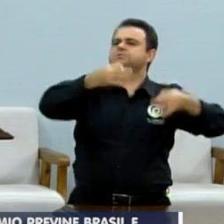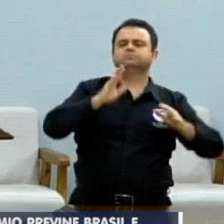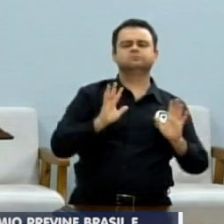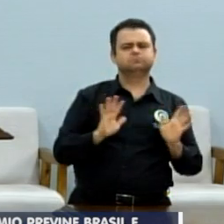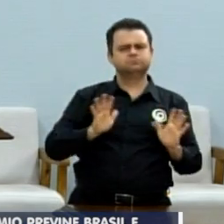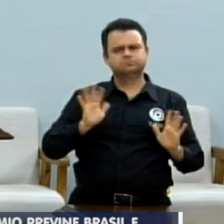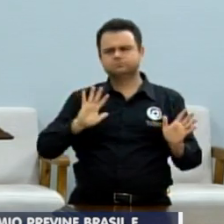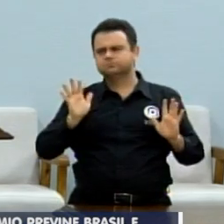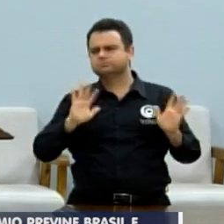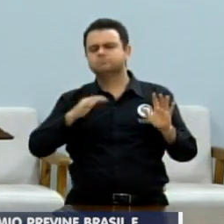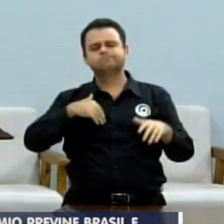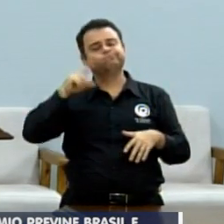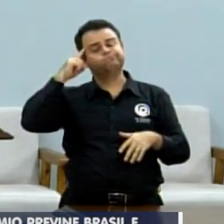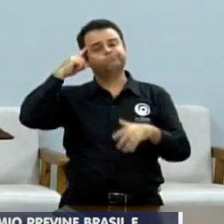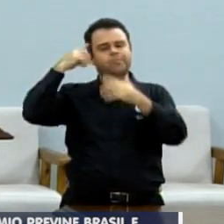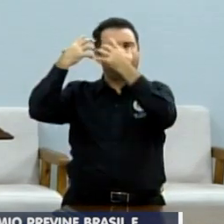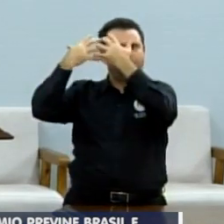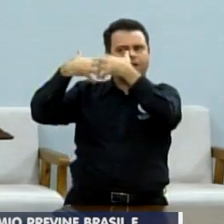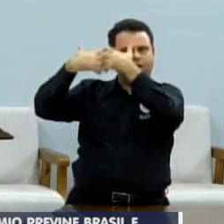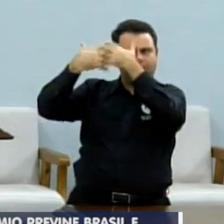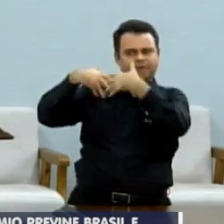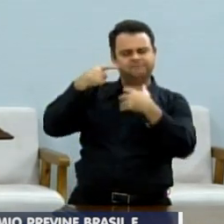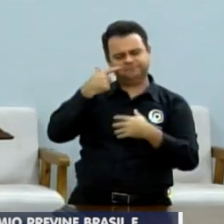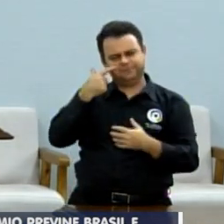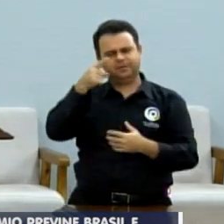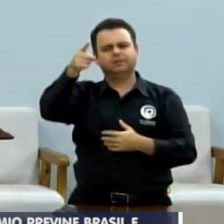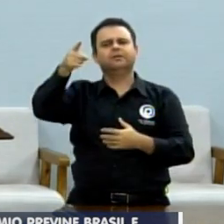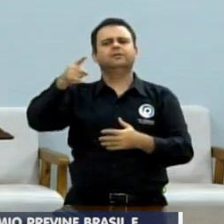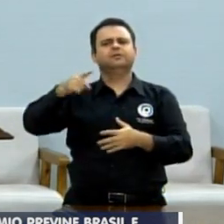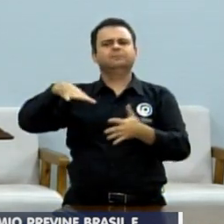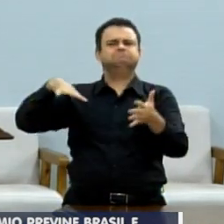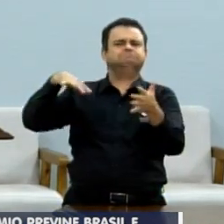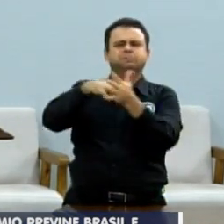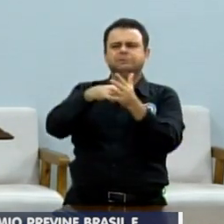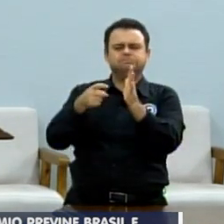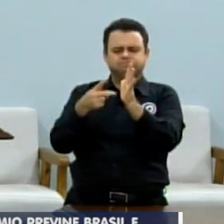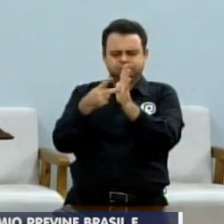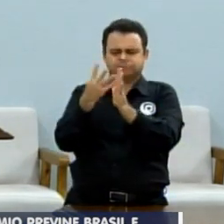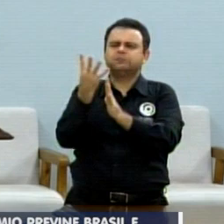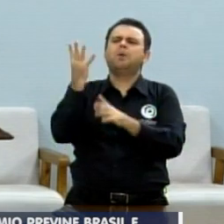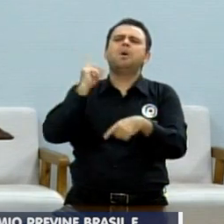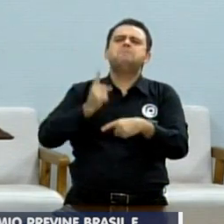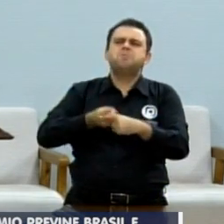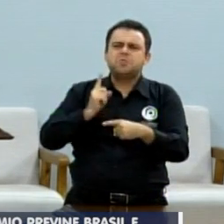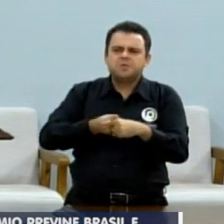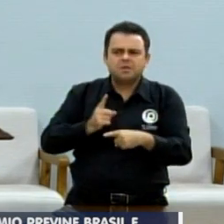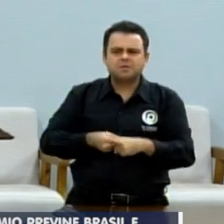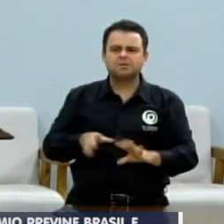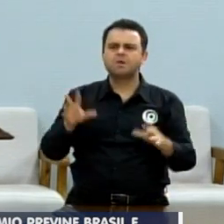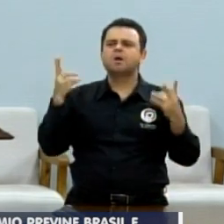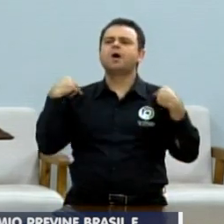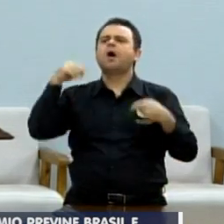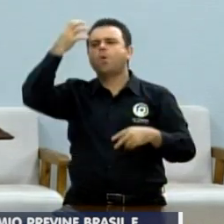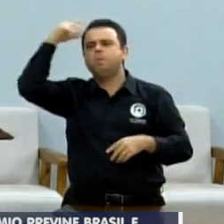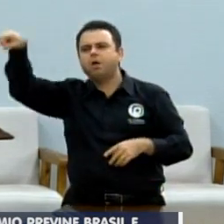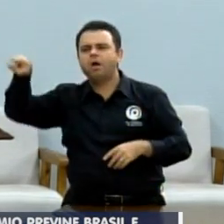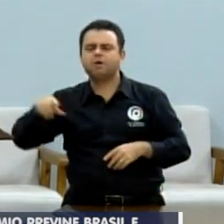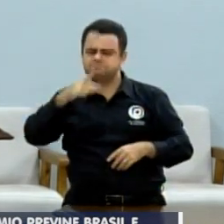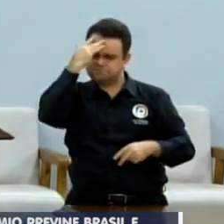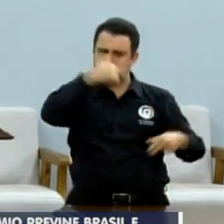gente tem que refletir, rever o motivo de tanto acidente assim. E não culpar nem pedestre, nem motorista. E sim,